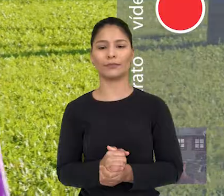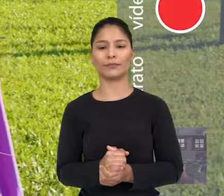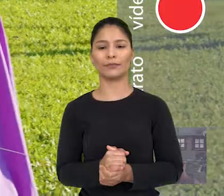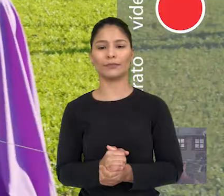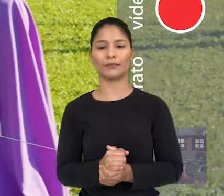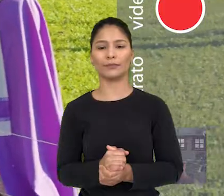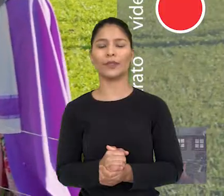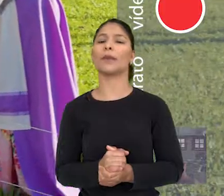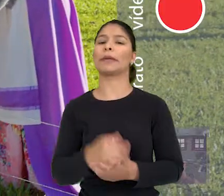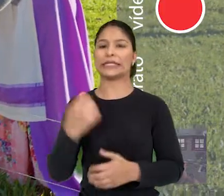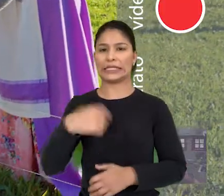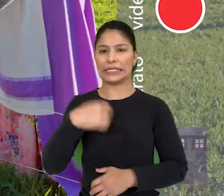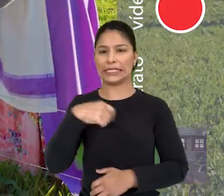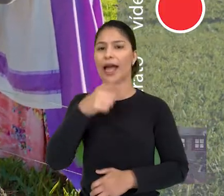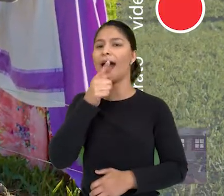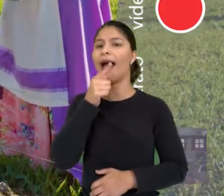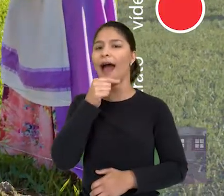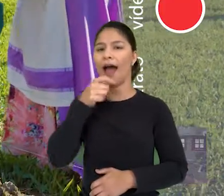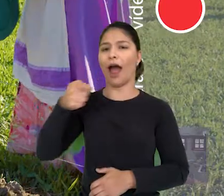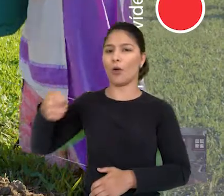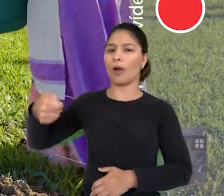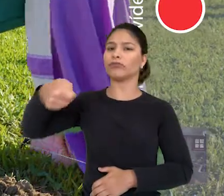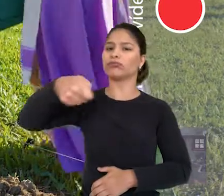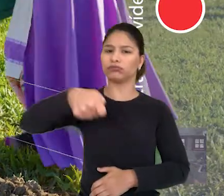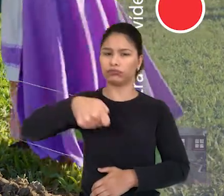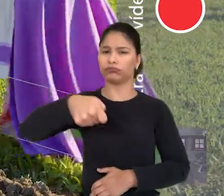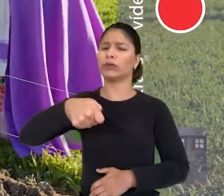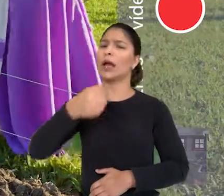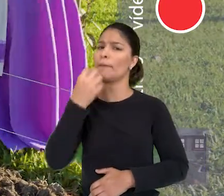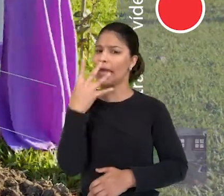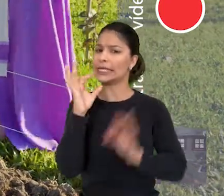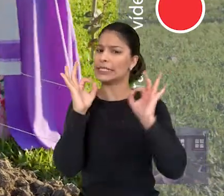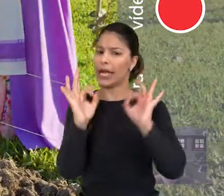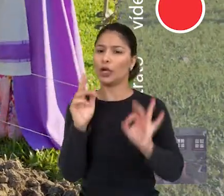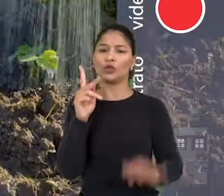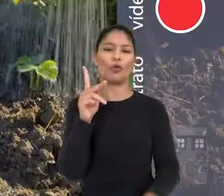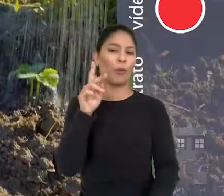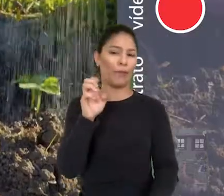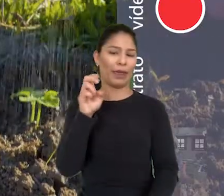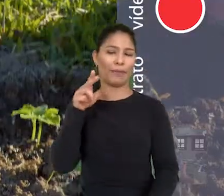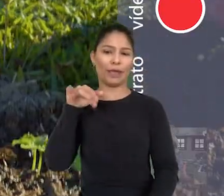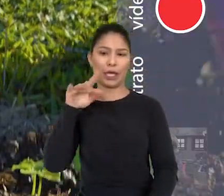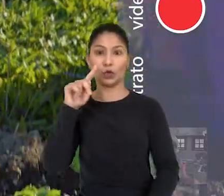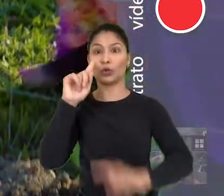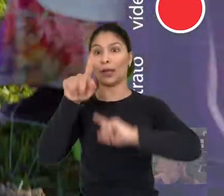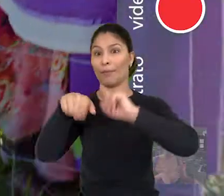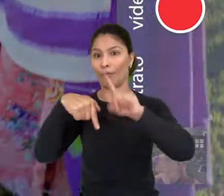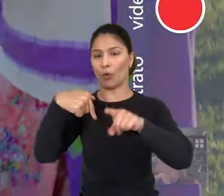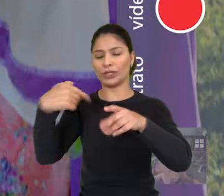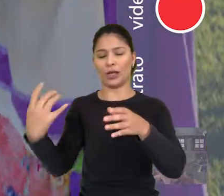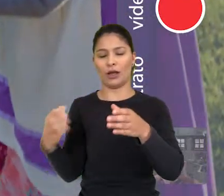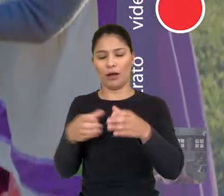Dio santo, tem que molhar bem os pepino. Aham. Pra depois fazer as conservas.